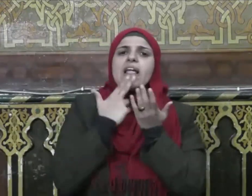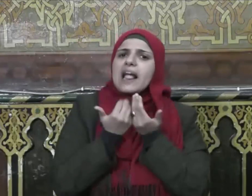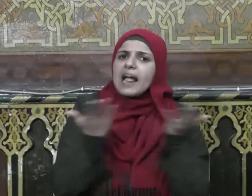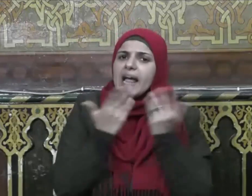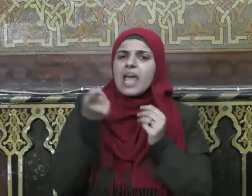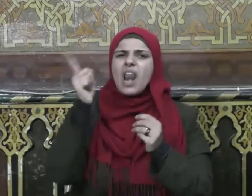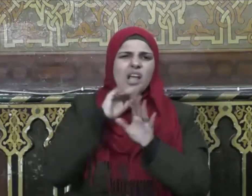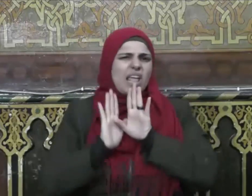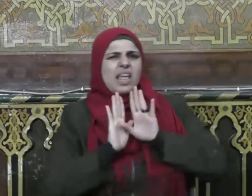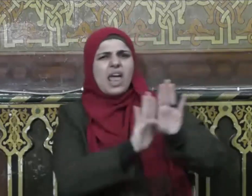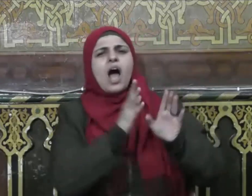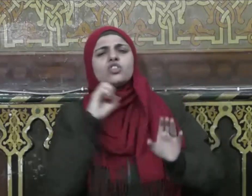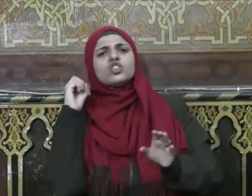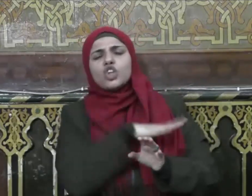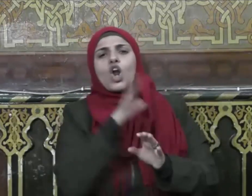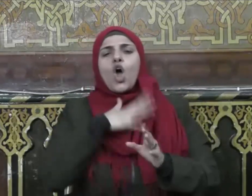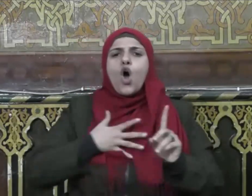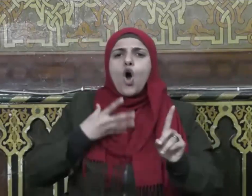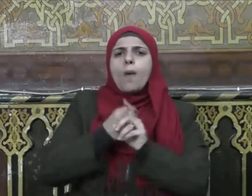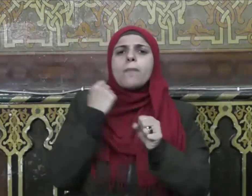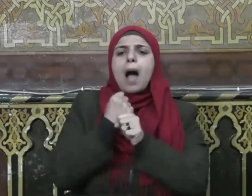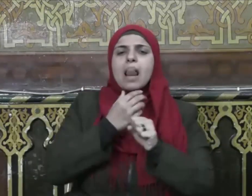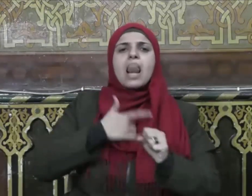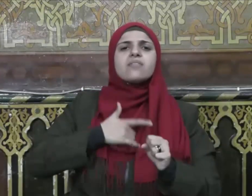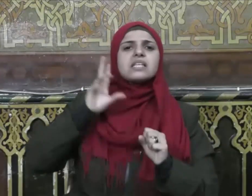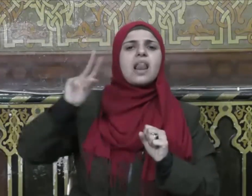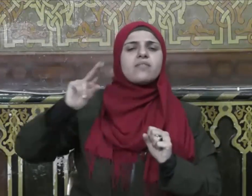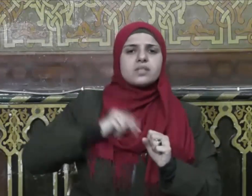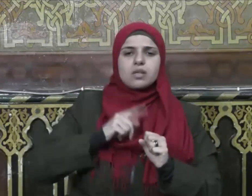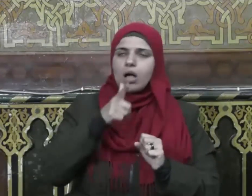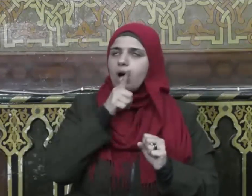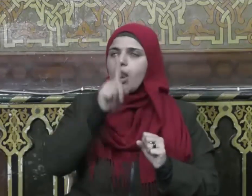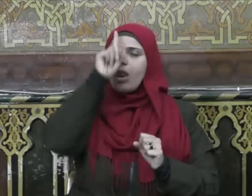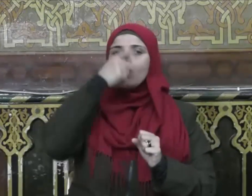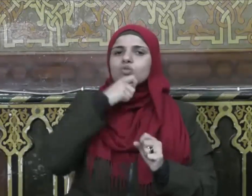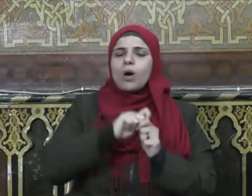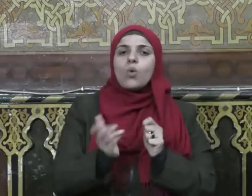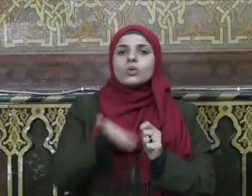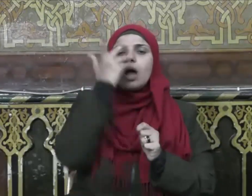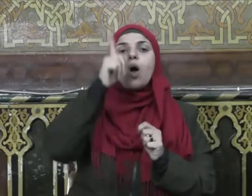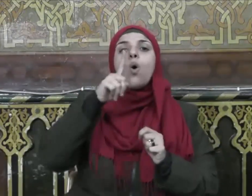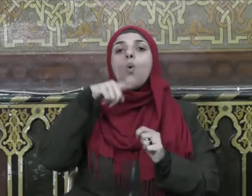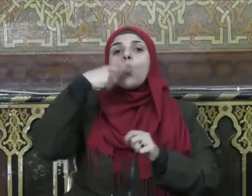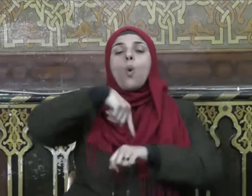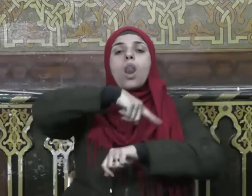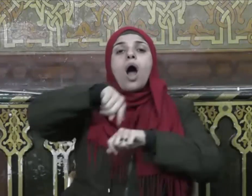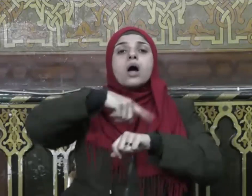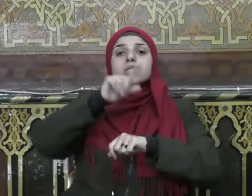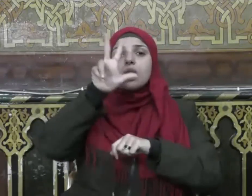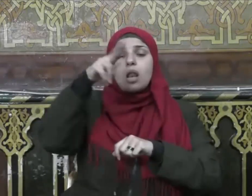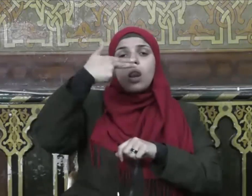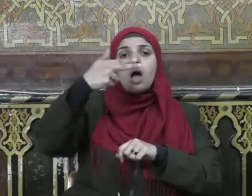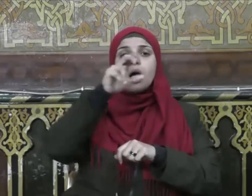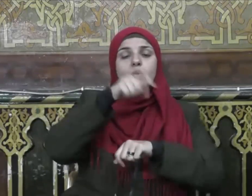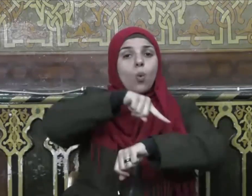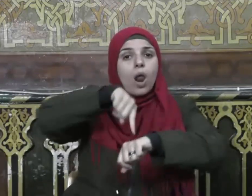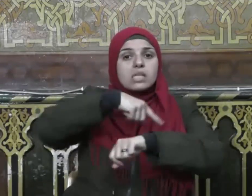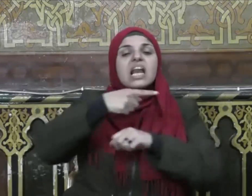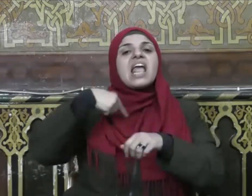ويحب له ما يحب لنفسه قال تعالى والعصر إن الإنسان لفي خسر